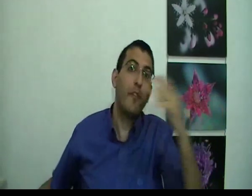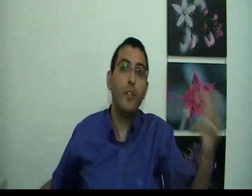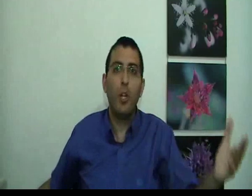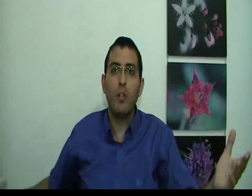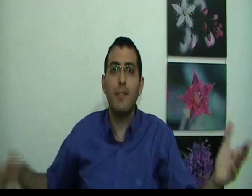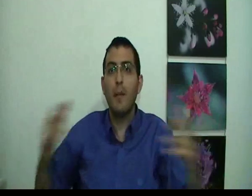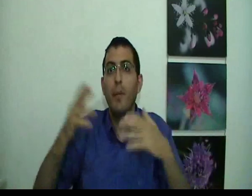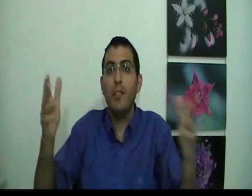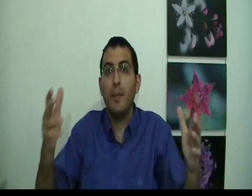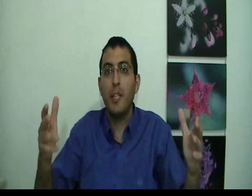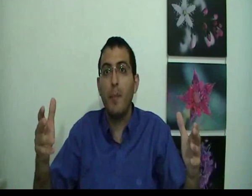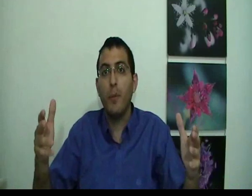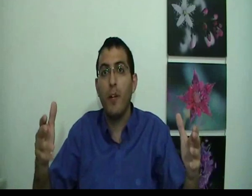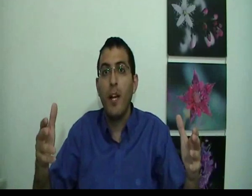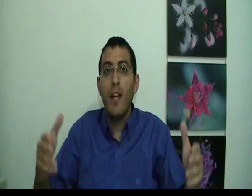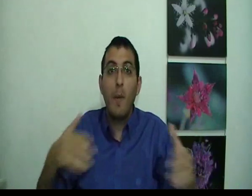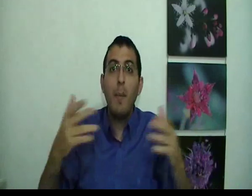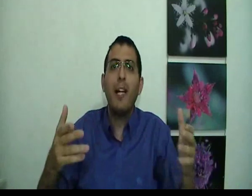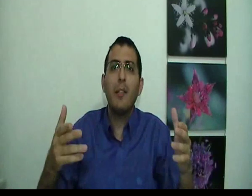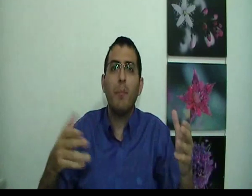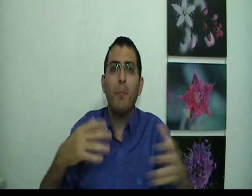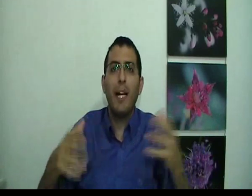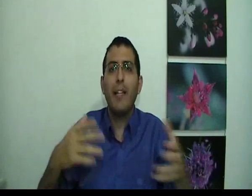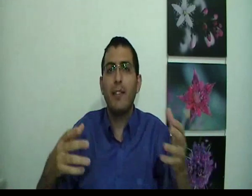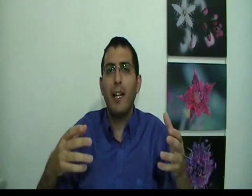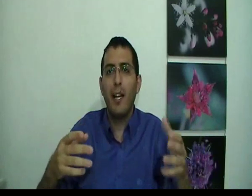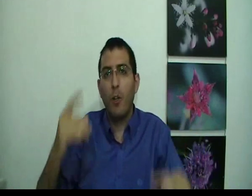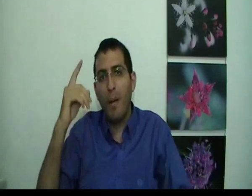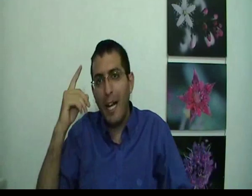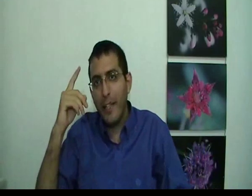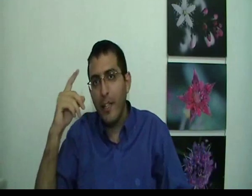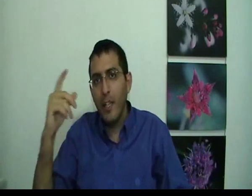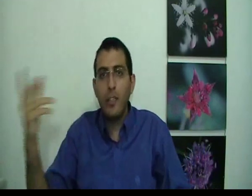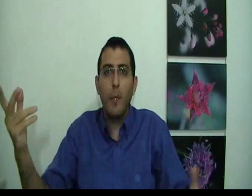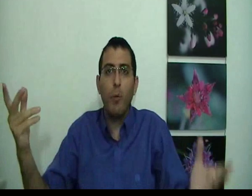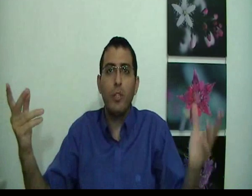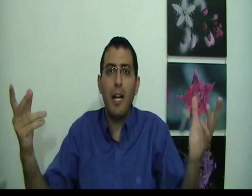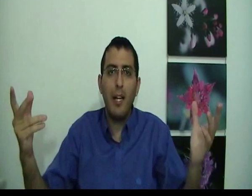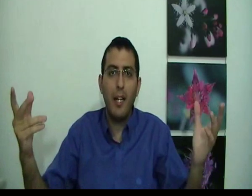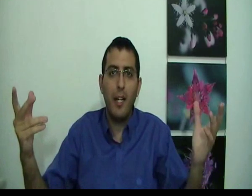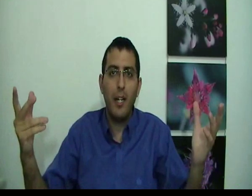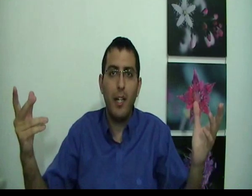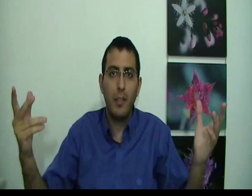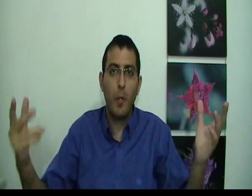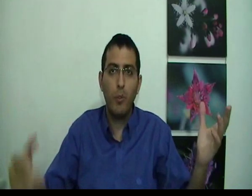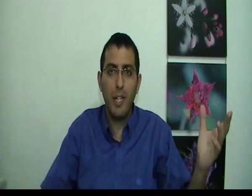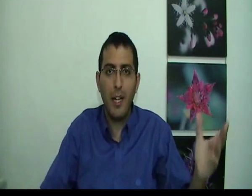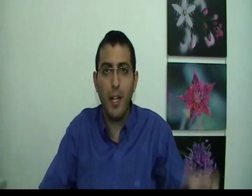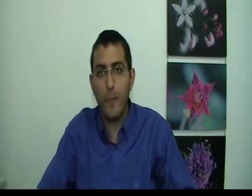קפיצות כל הזמן מפה לשם משם לפה ומי מחליט איך יצנה לחלום? העני שמחוץ לחלום